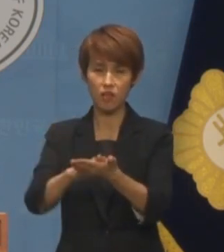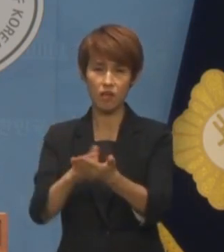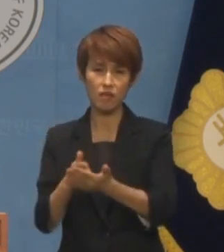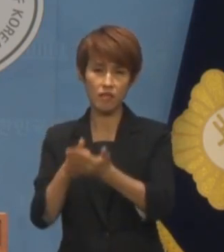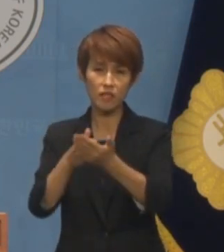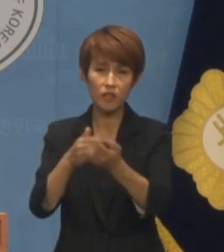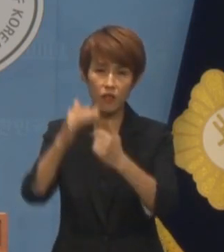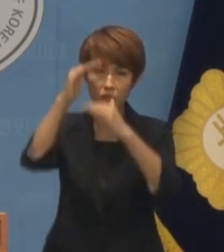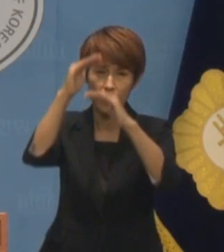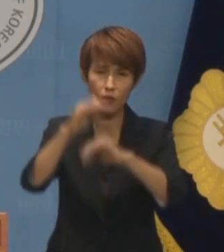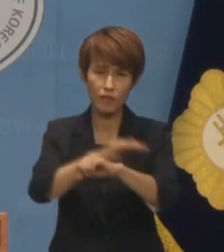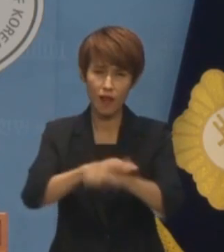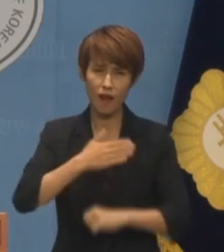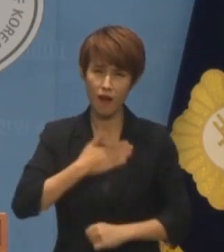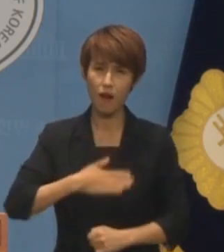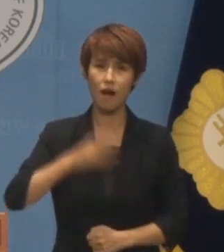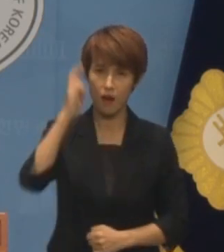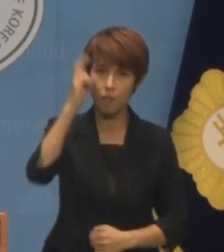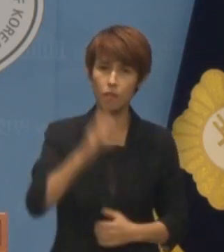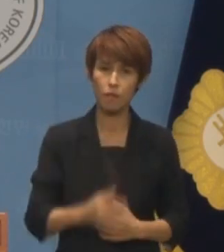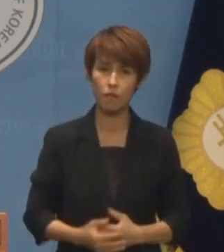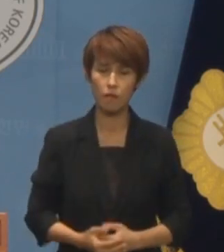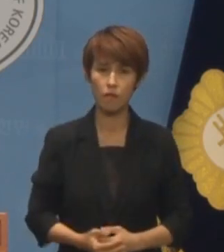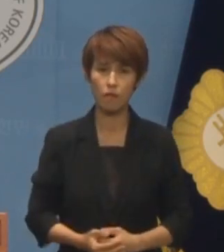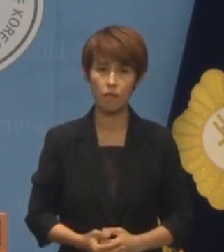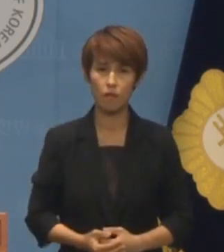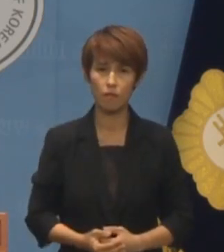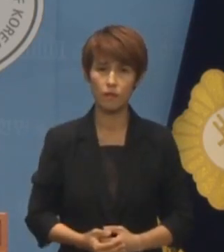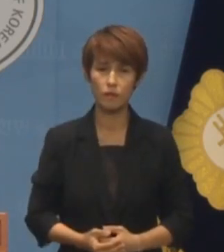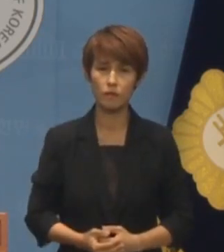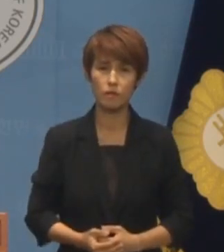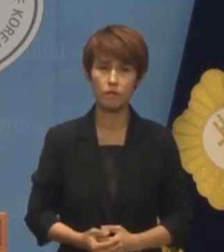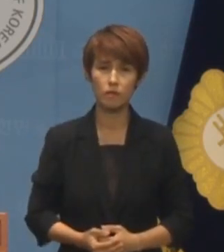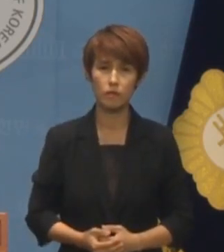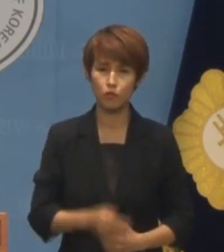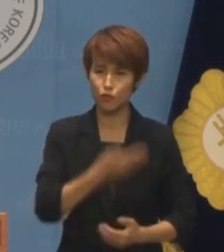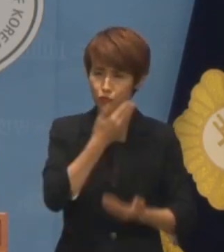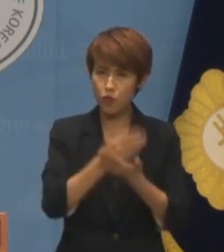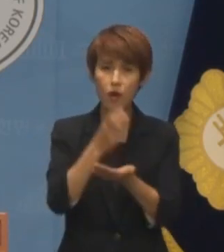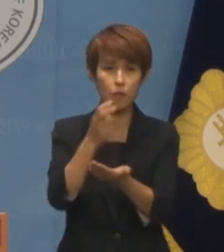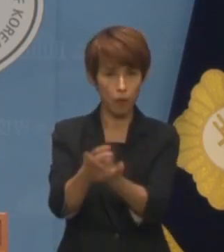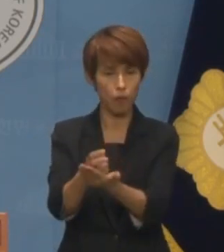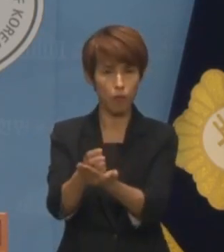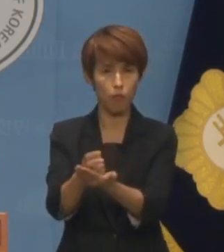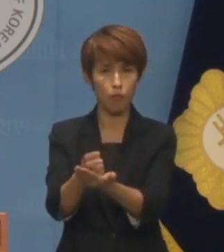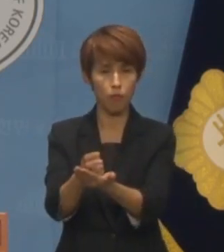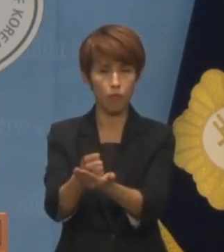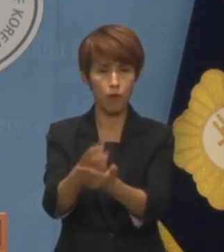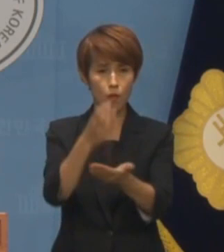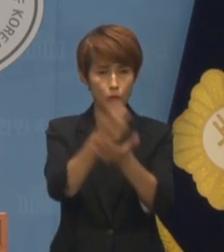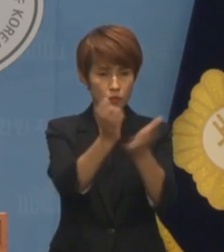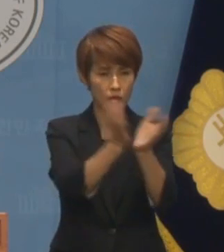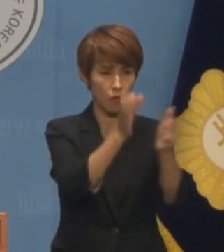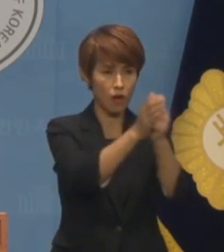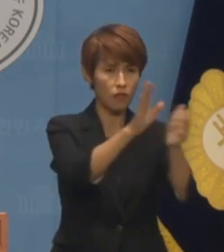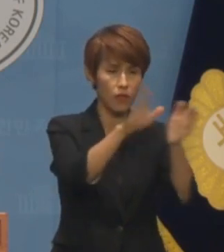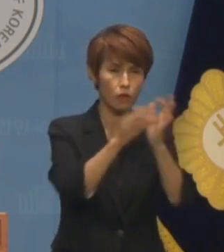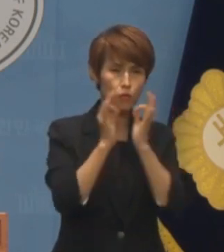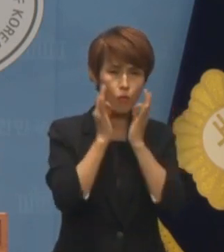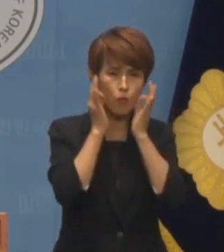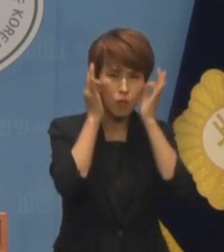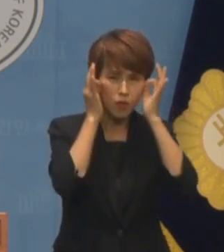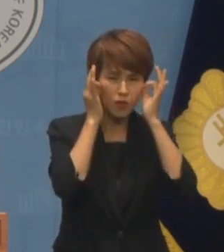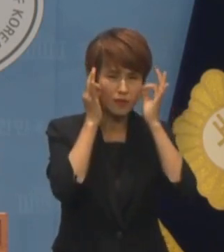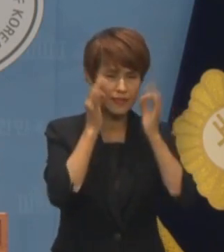전말을 잘 아실 텐데요 그렇게 중요한 법이면 법무부 장관 시절에 노력을